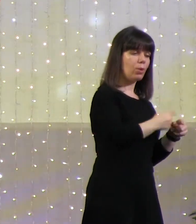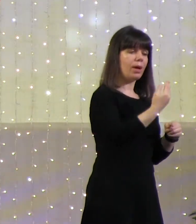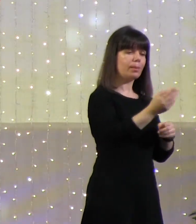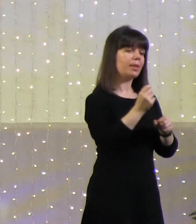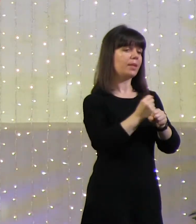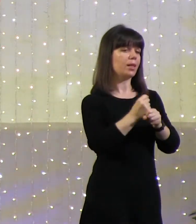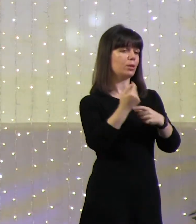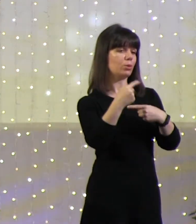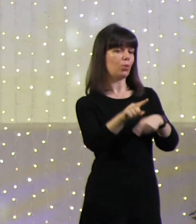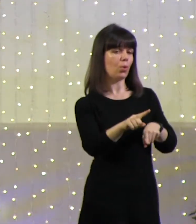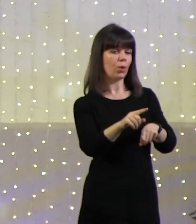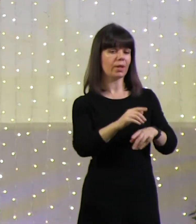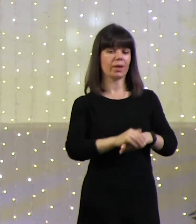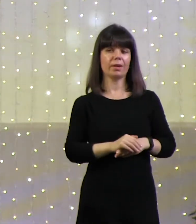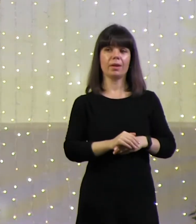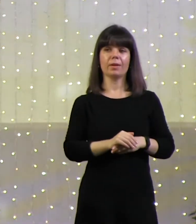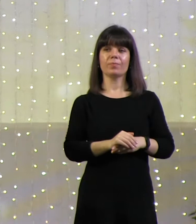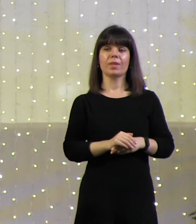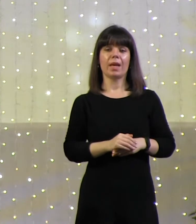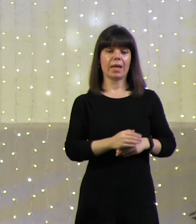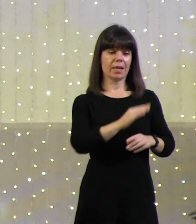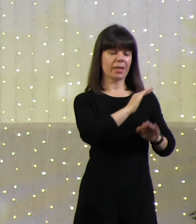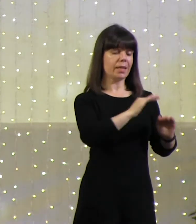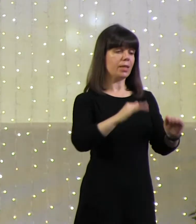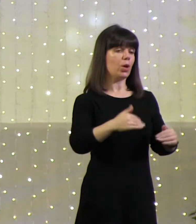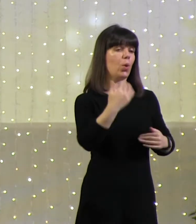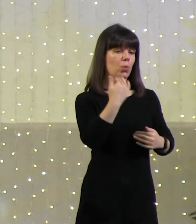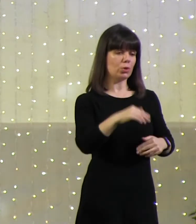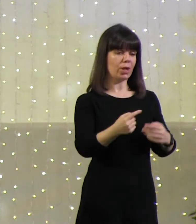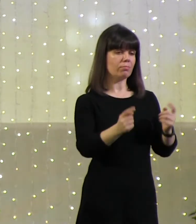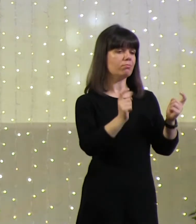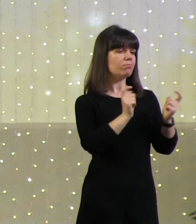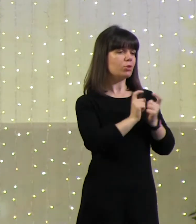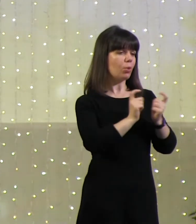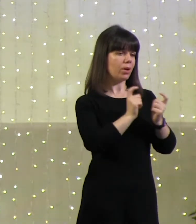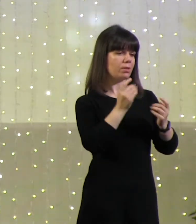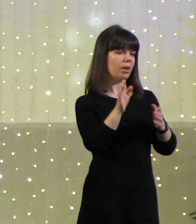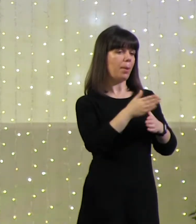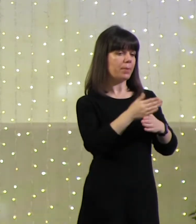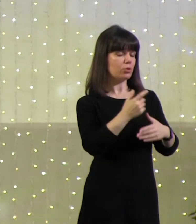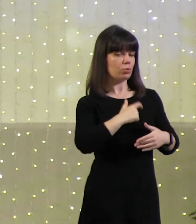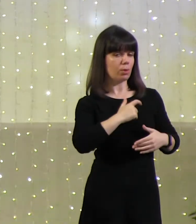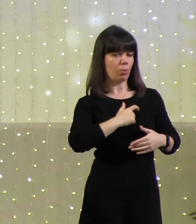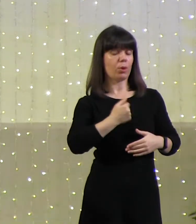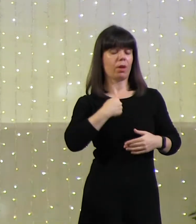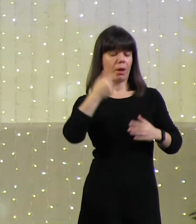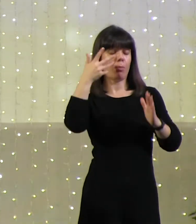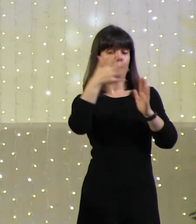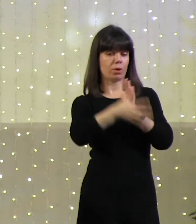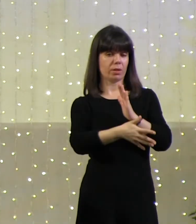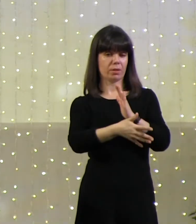слышу, очень быстро, мы еще из дома не ушли, они уже неправильно толкуют, то, я сказал, и я понял,